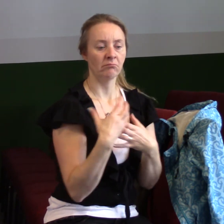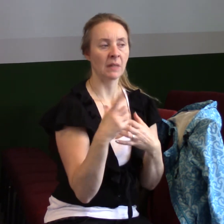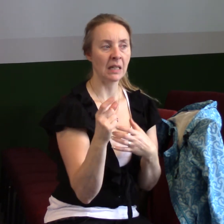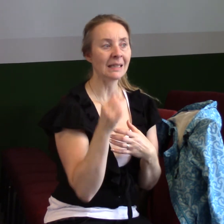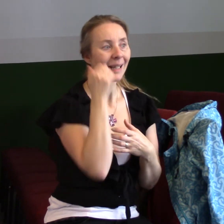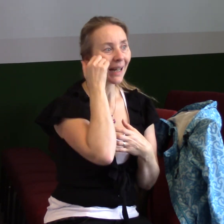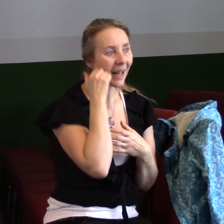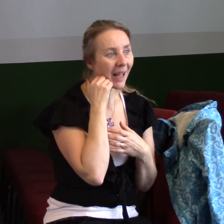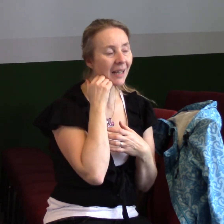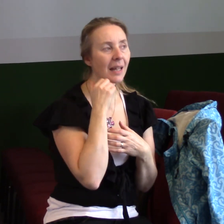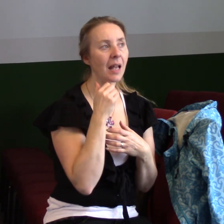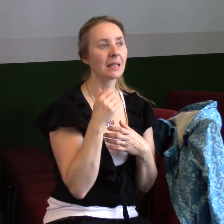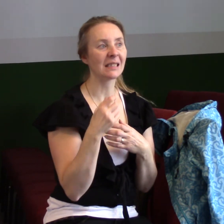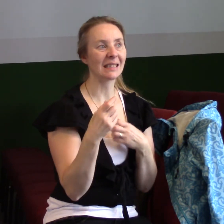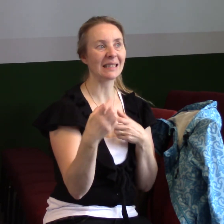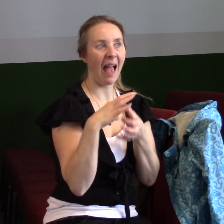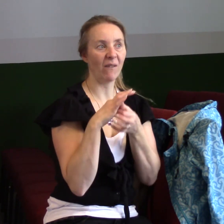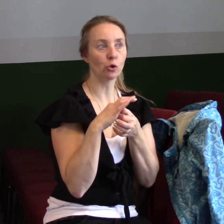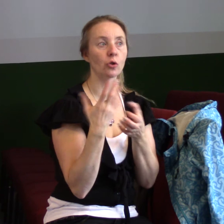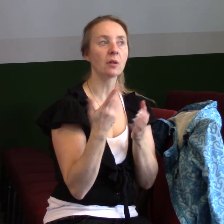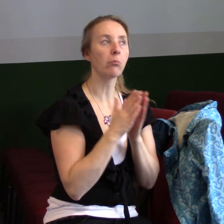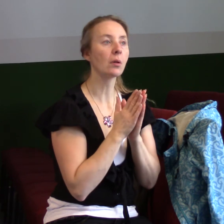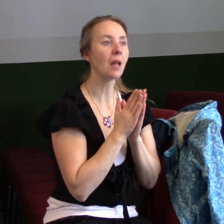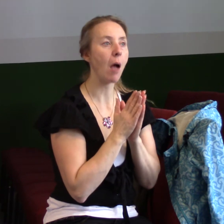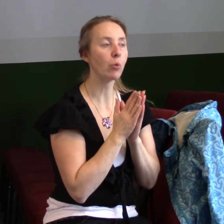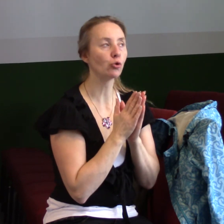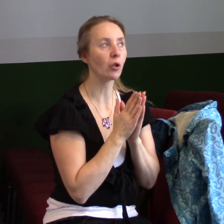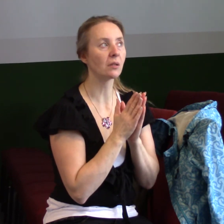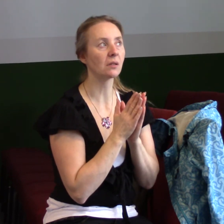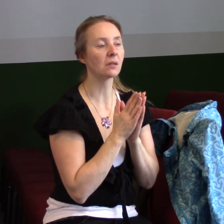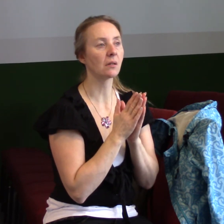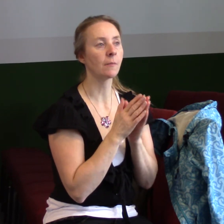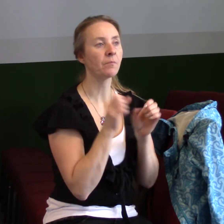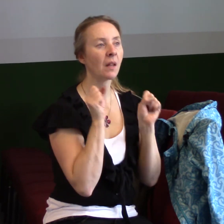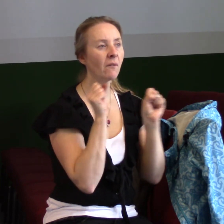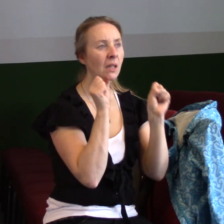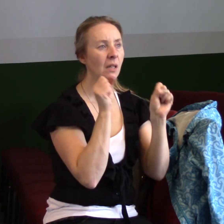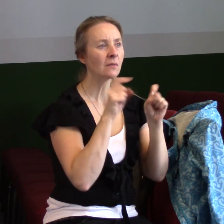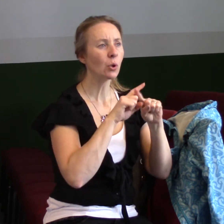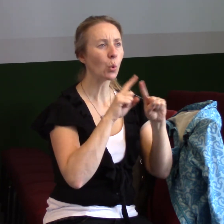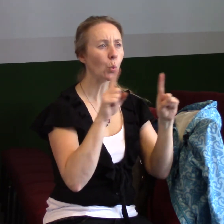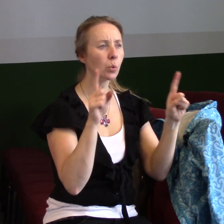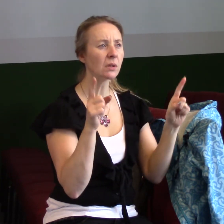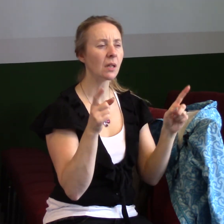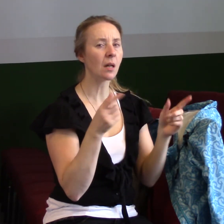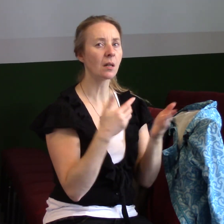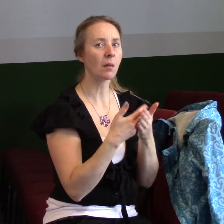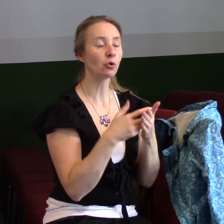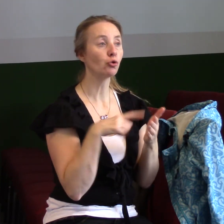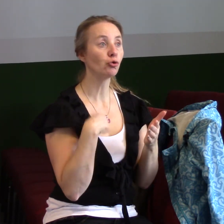být závislost na nějakých náboženských prožitcích. Může to být vítězství v nějakém prulomu, nějaké životní situace, kdy